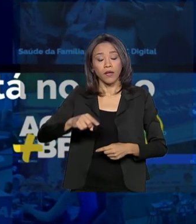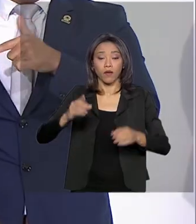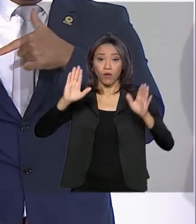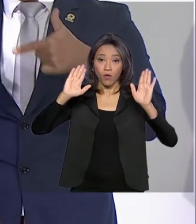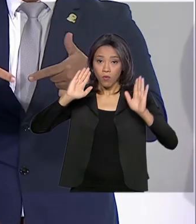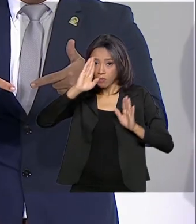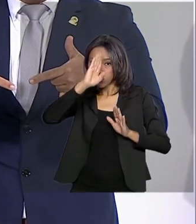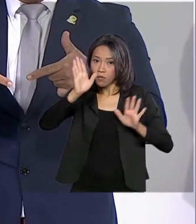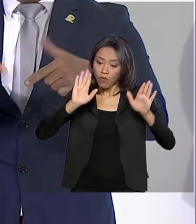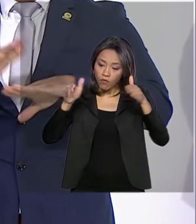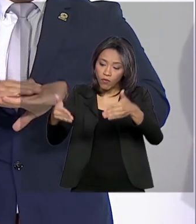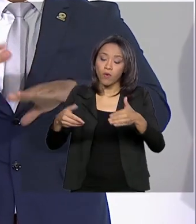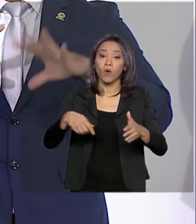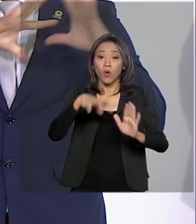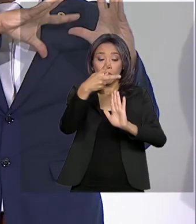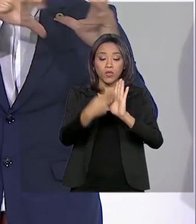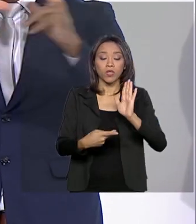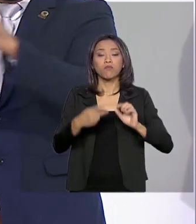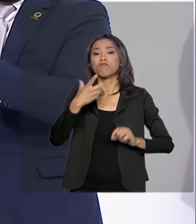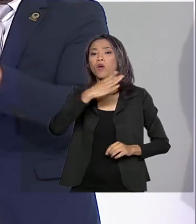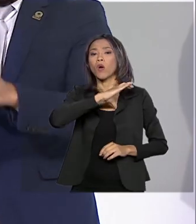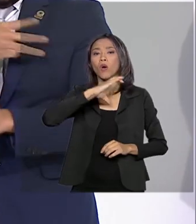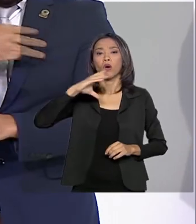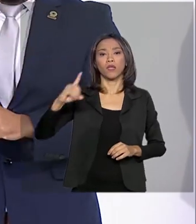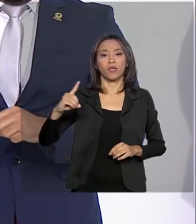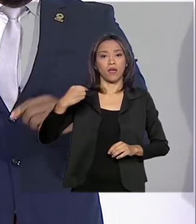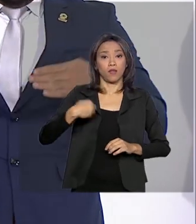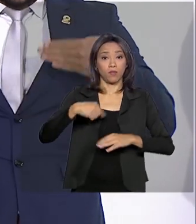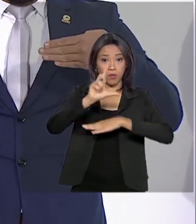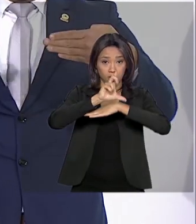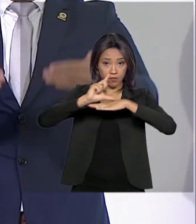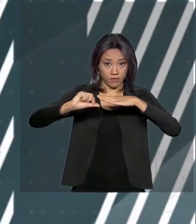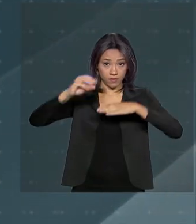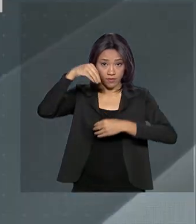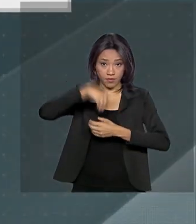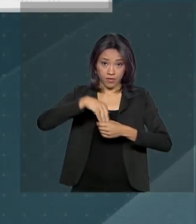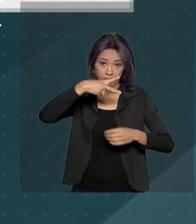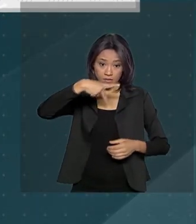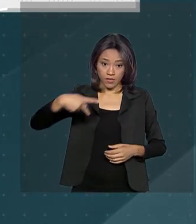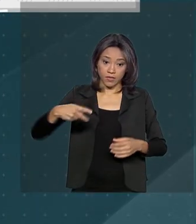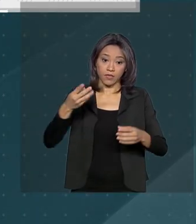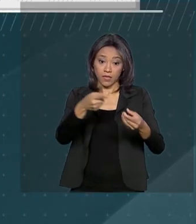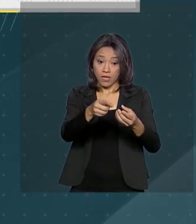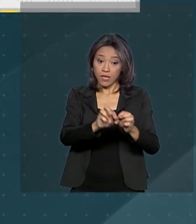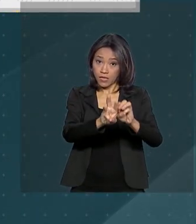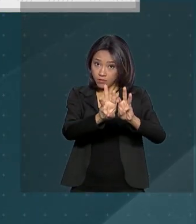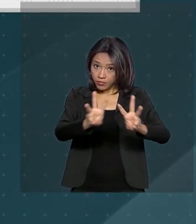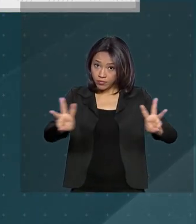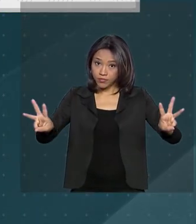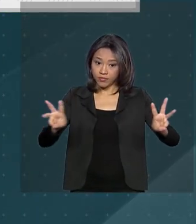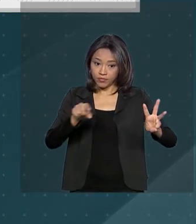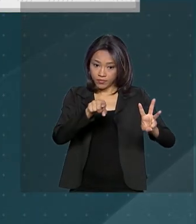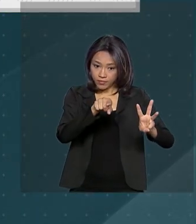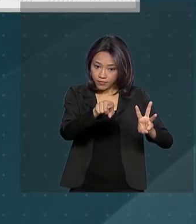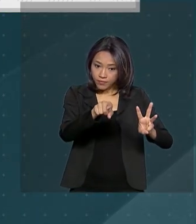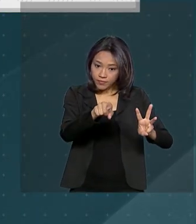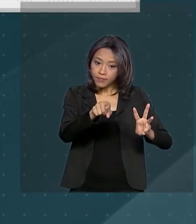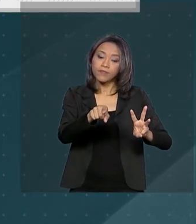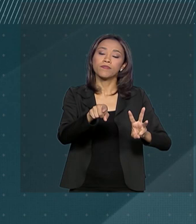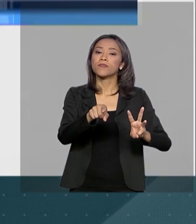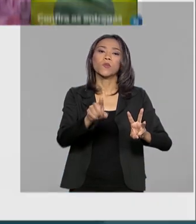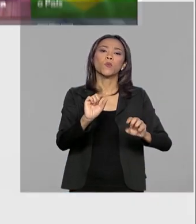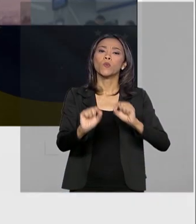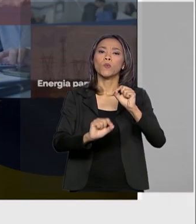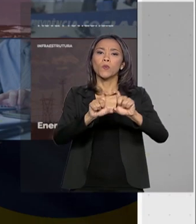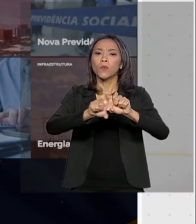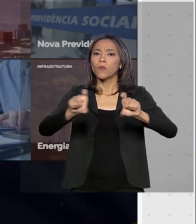governo. O projeto é coordenado pela Casa Civil da Presidência da República. No endereço gov.br barra Agenda Mais